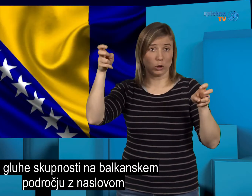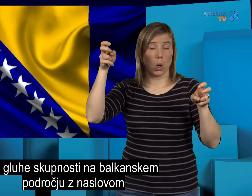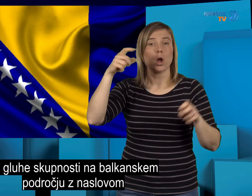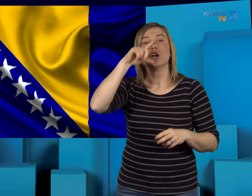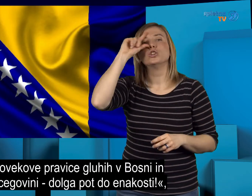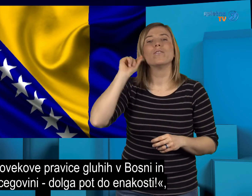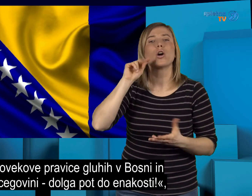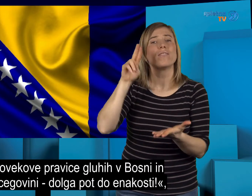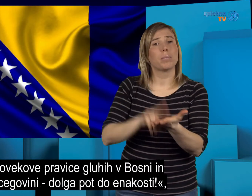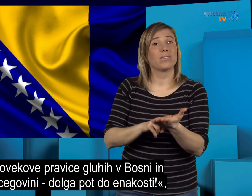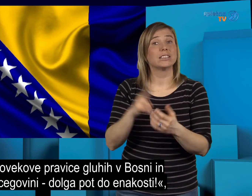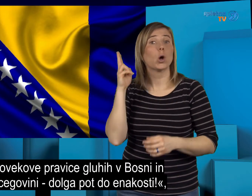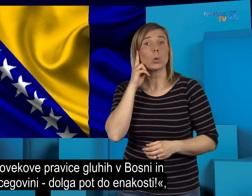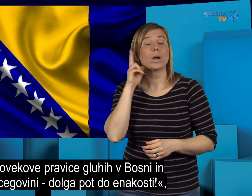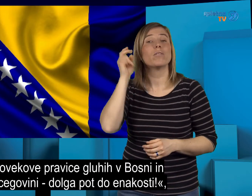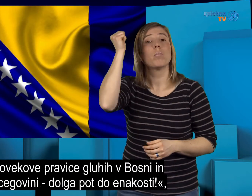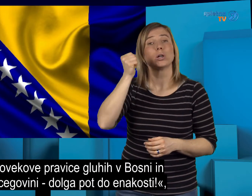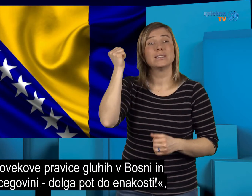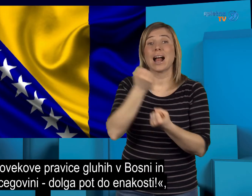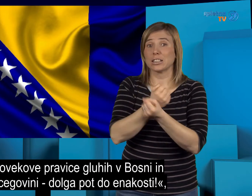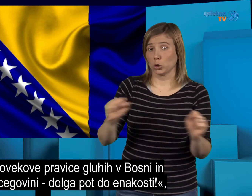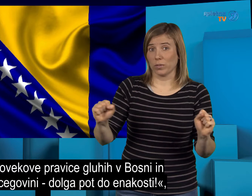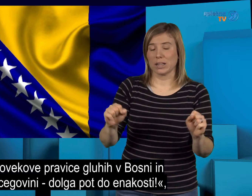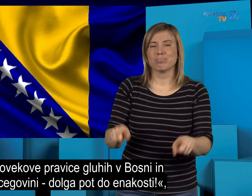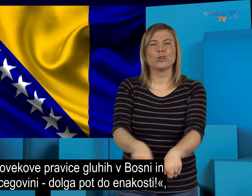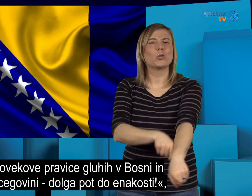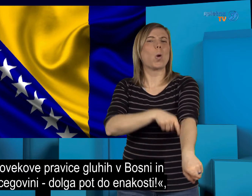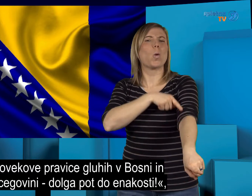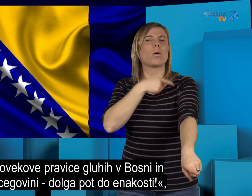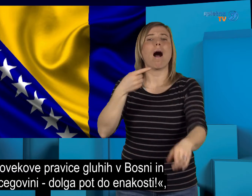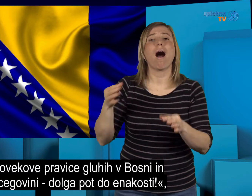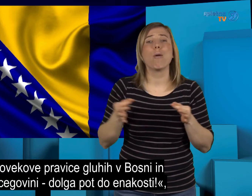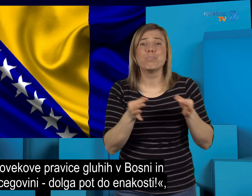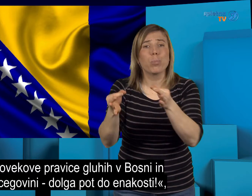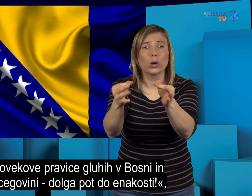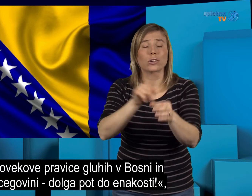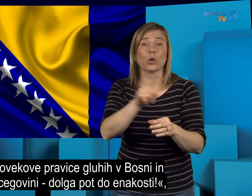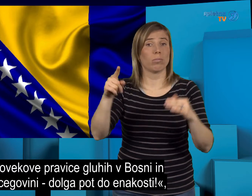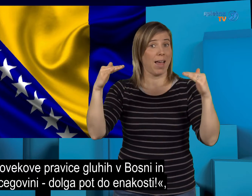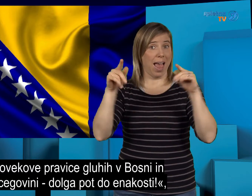Hercegovini dolga pod do enakosti. Ta bo potekala v petak 30. januarja v Mostarju.